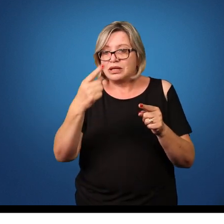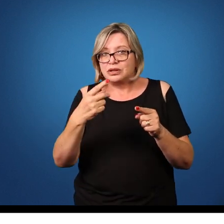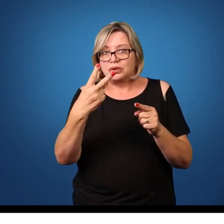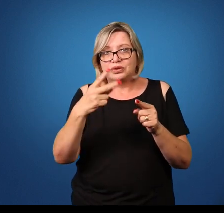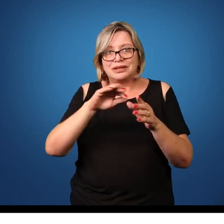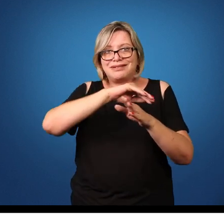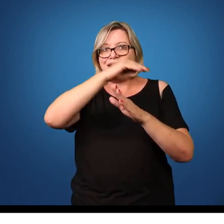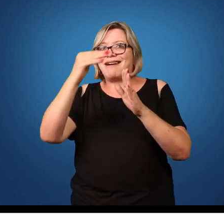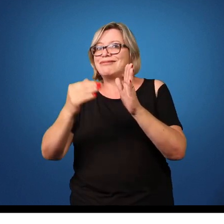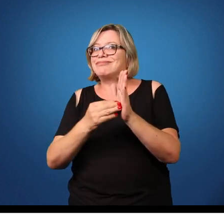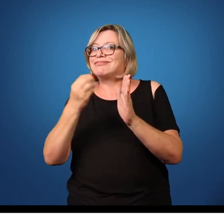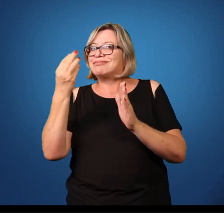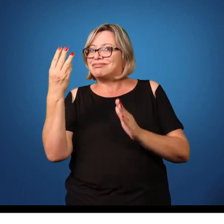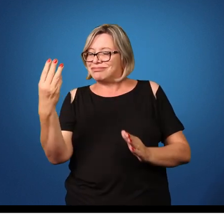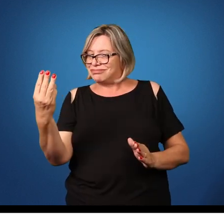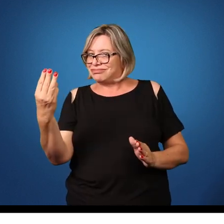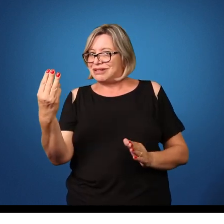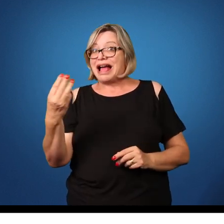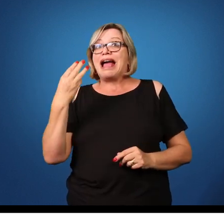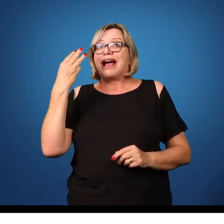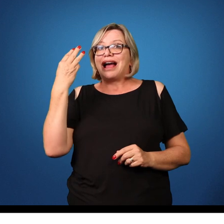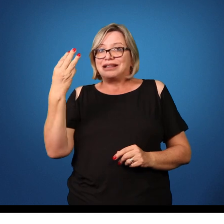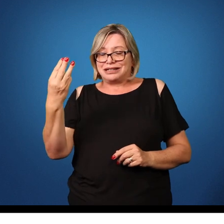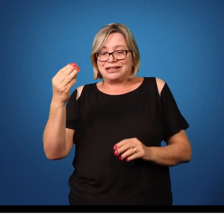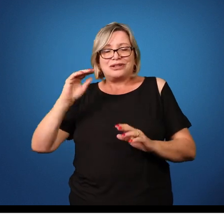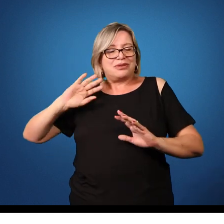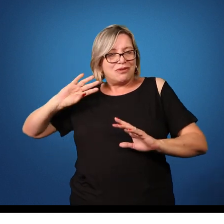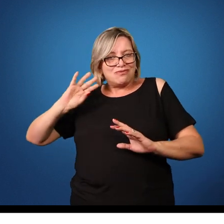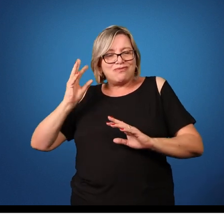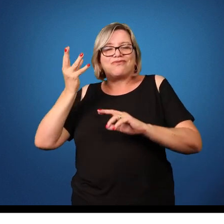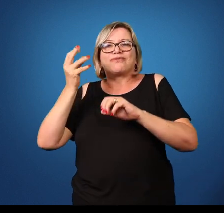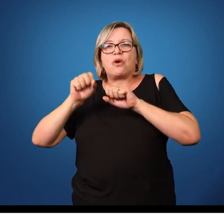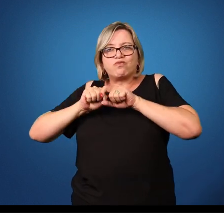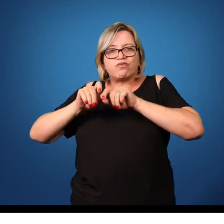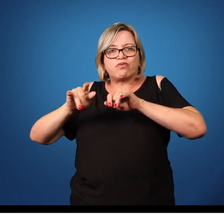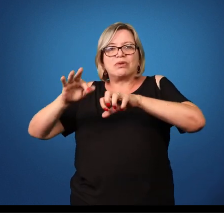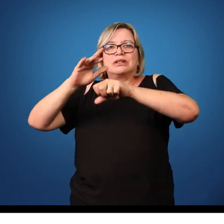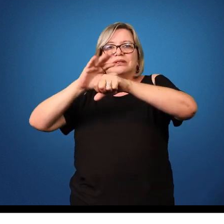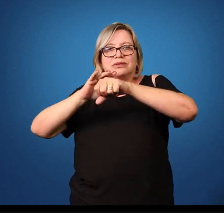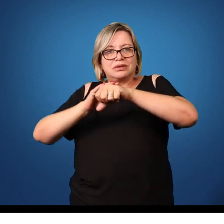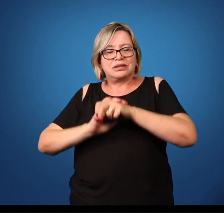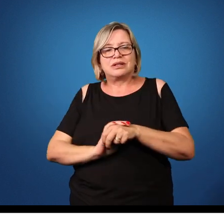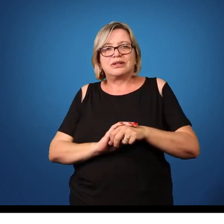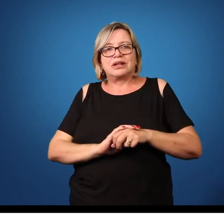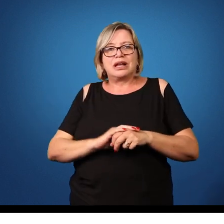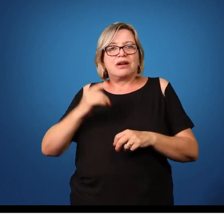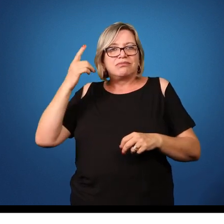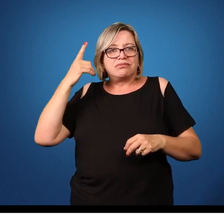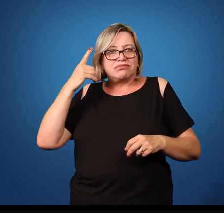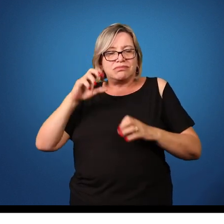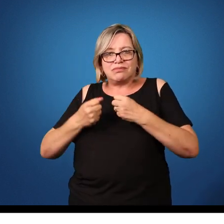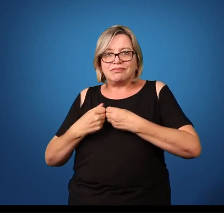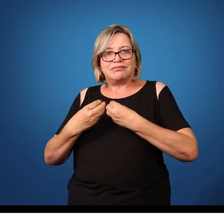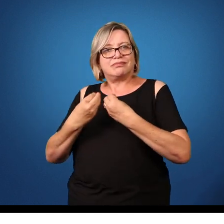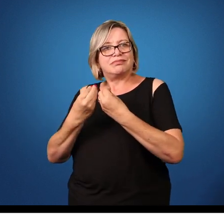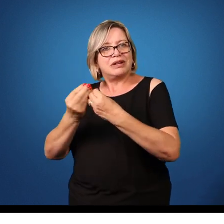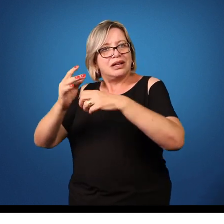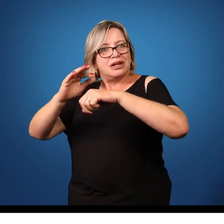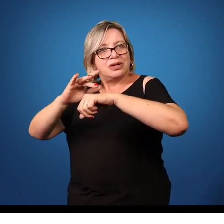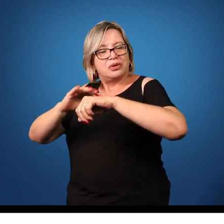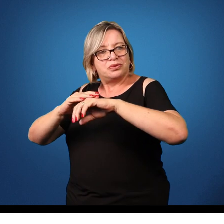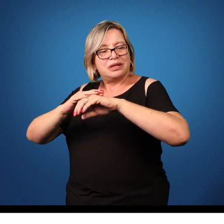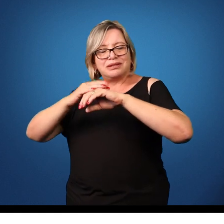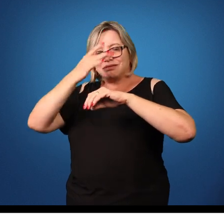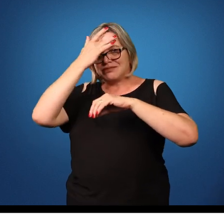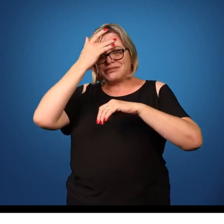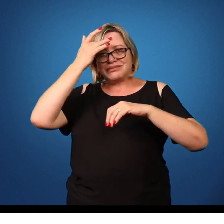até larva 3. A larva 3 é a forma infectante. E quando ela consegue infectar um hospedeiro,